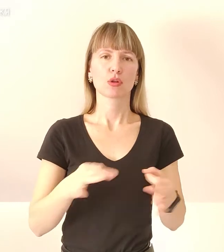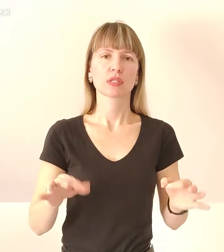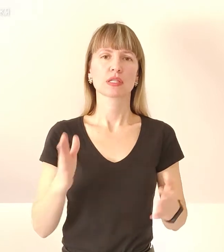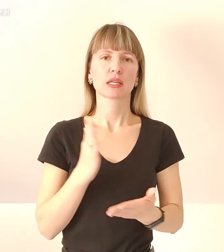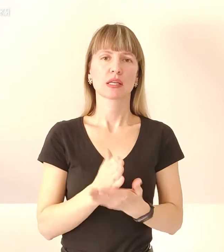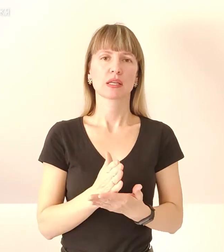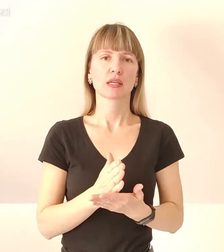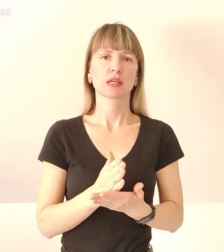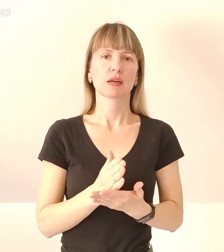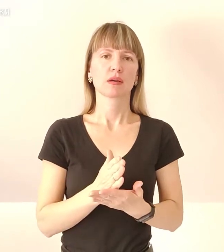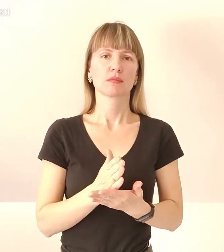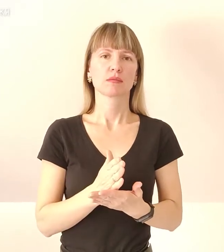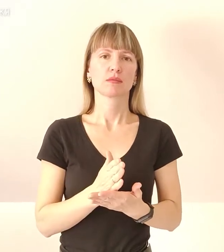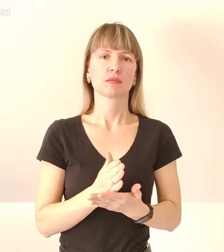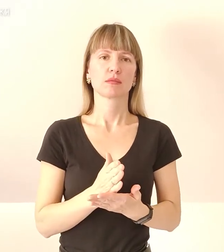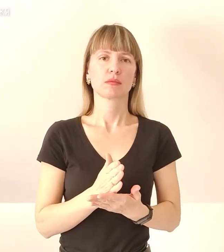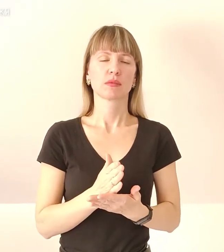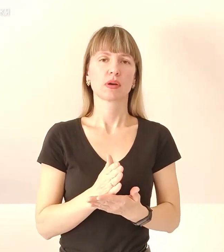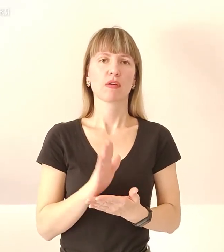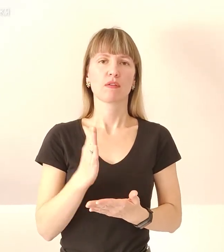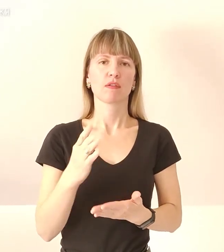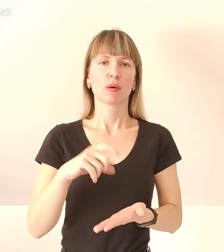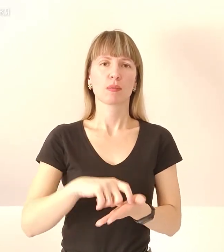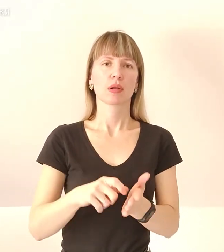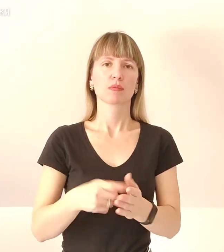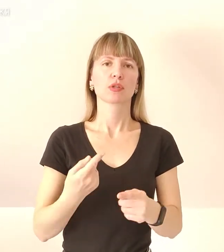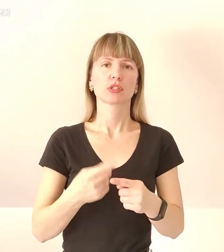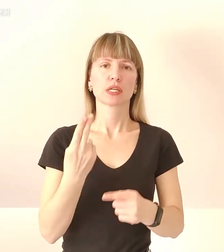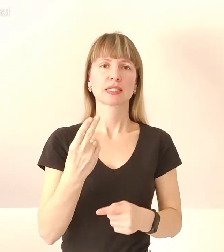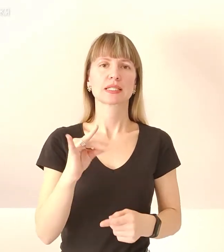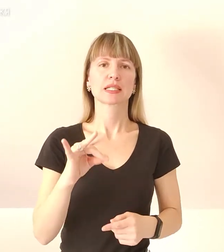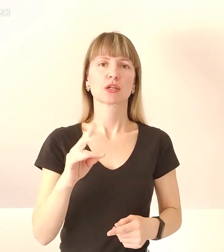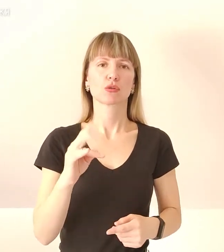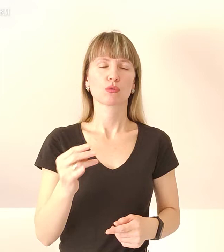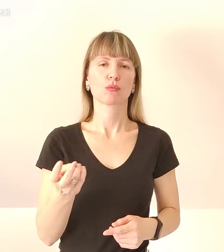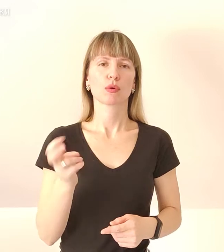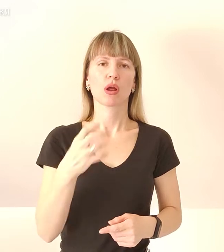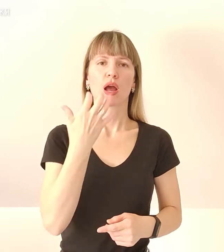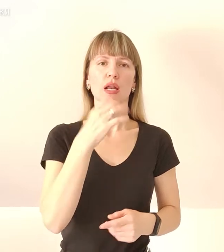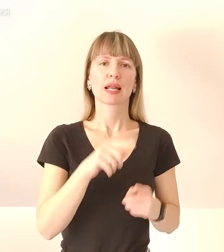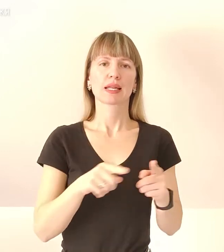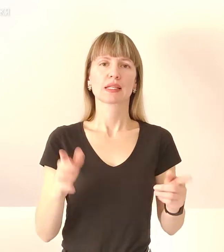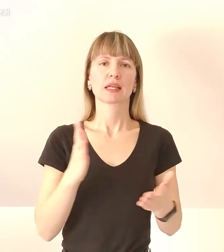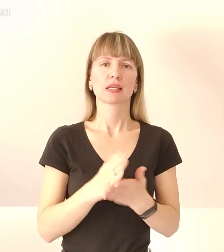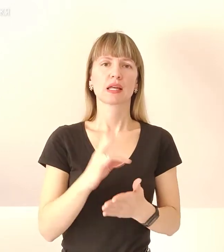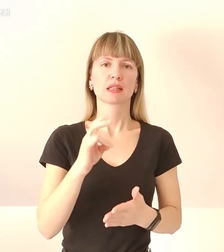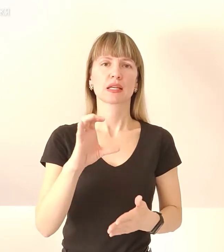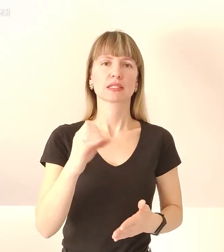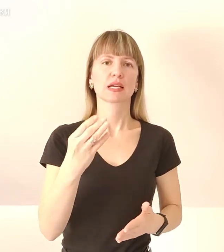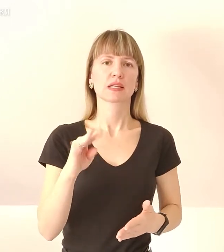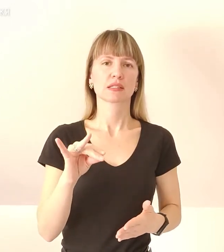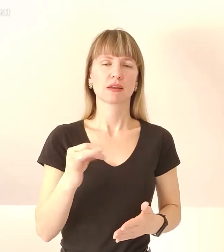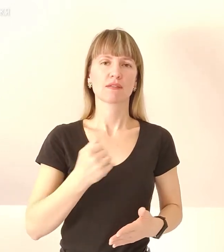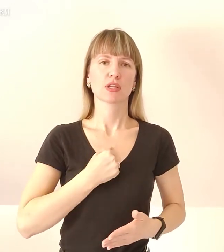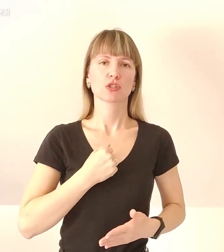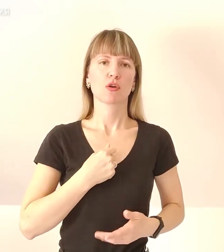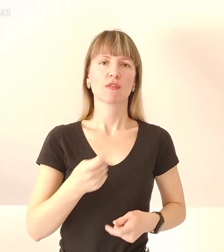в приміщенні цирку. Звертайтеся, будь ласка, гарячі лінії є на сайті військової адміністрації